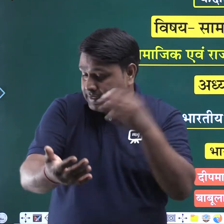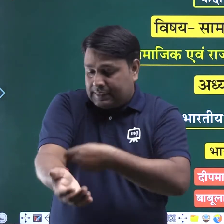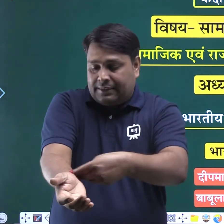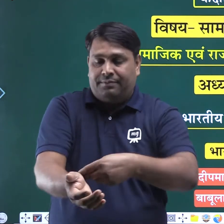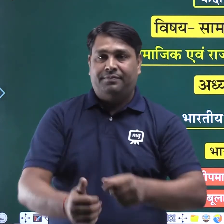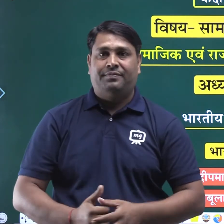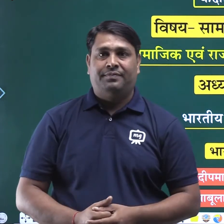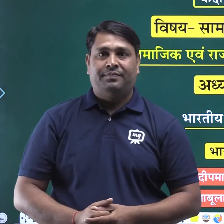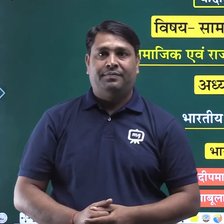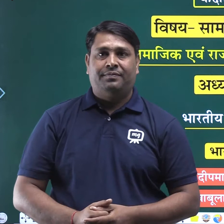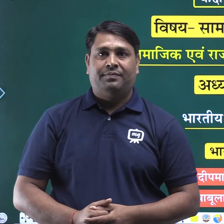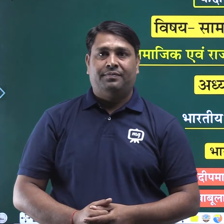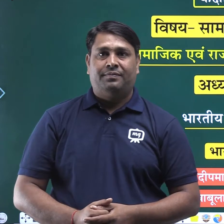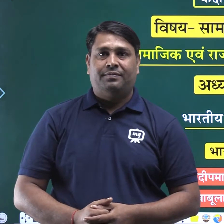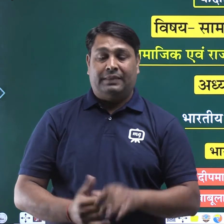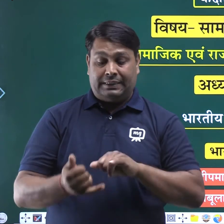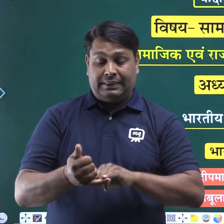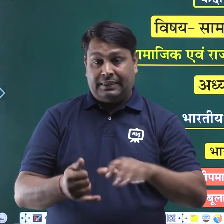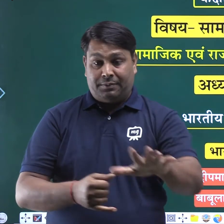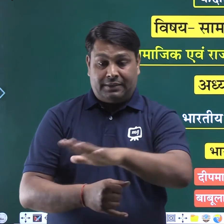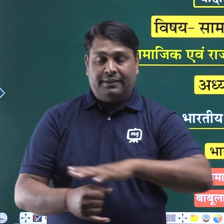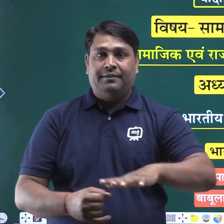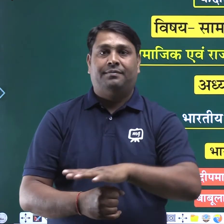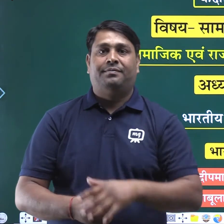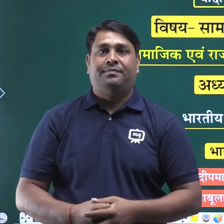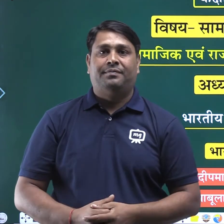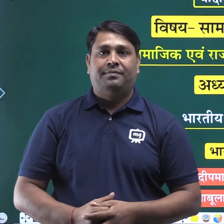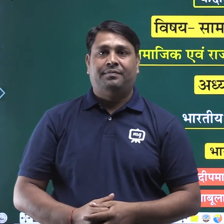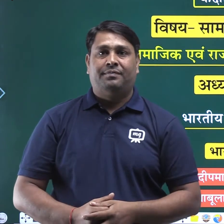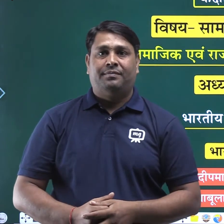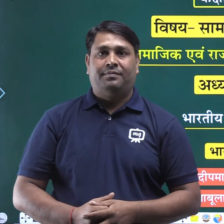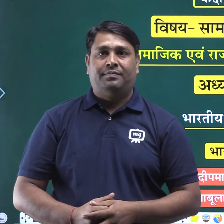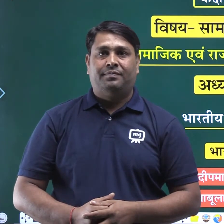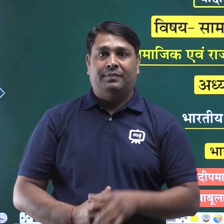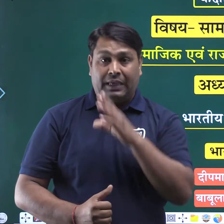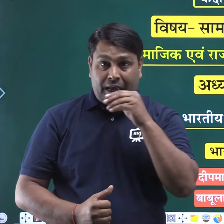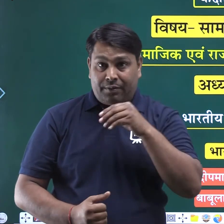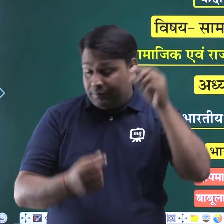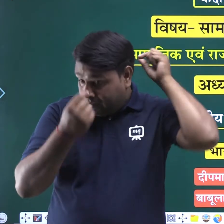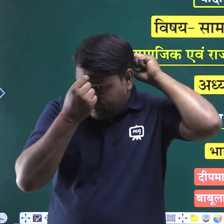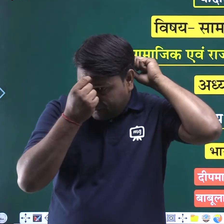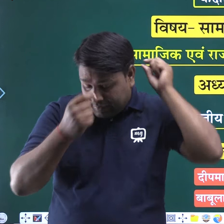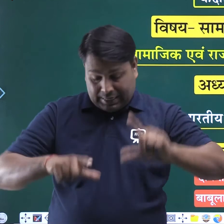सामजिक एवं राजनितिक जीवन